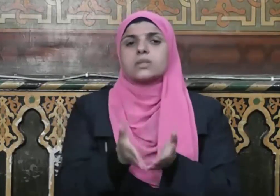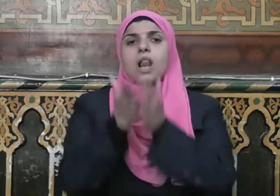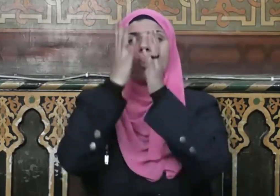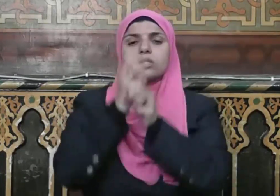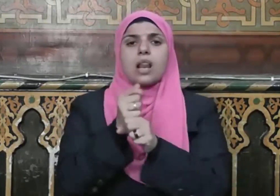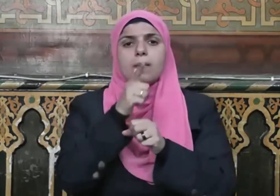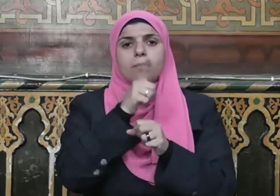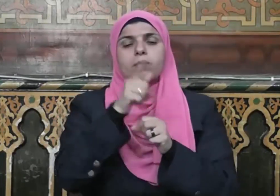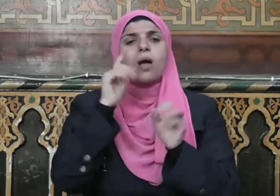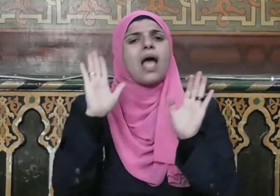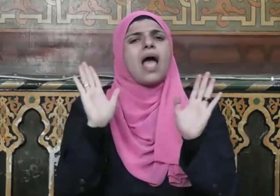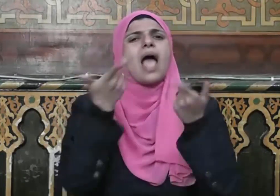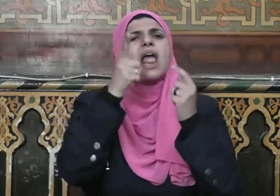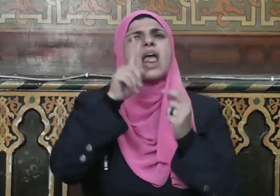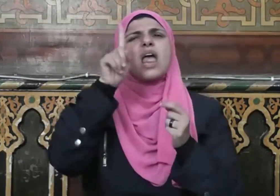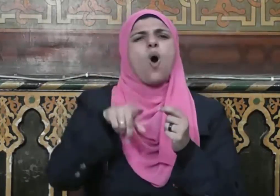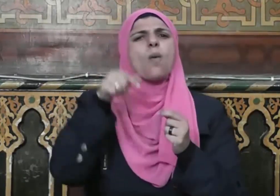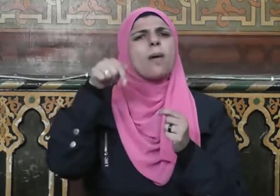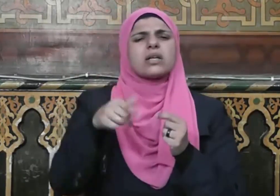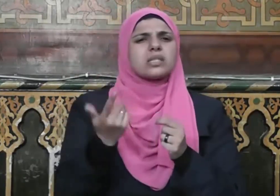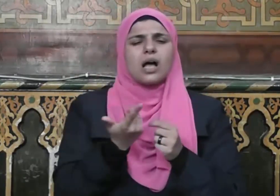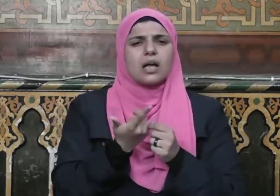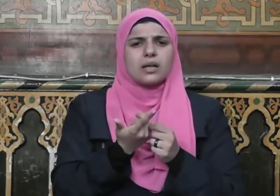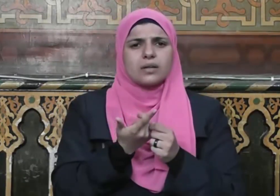قال صلى الله عليه وسلم أي يوم هذا